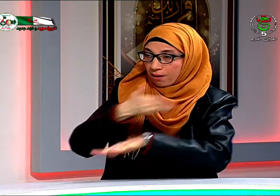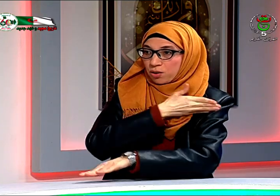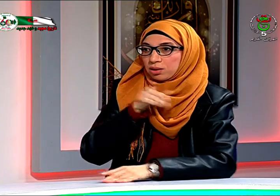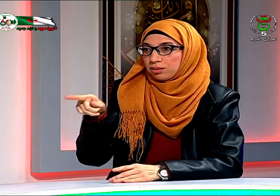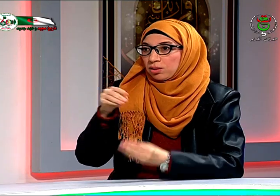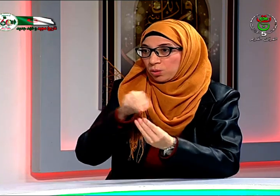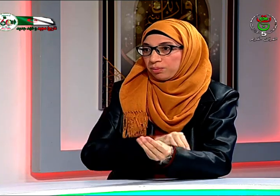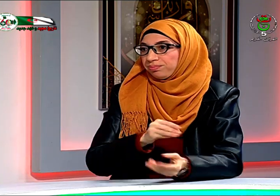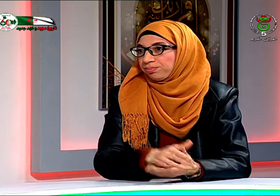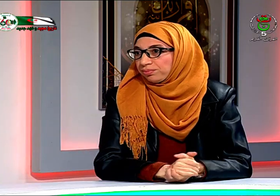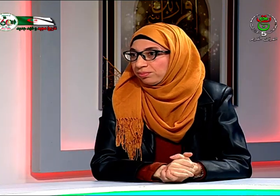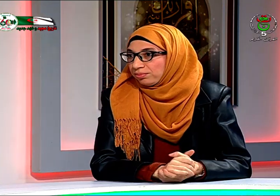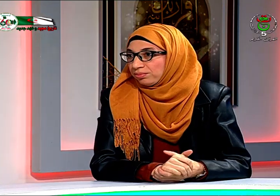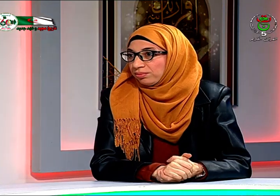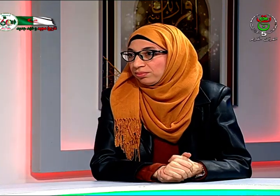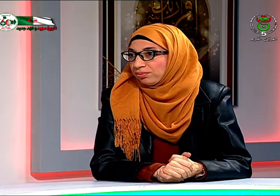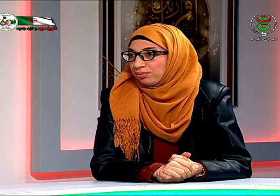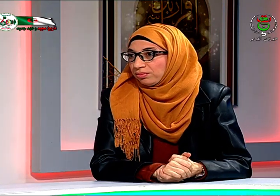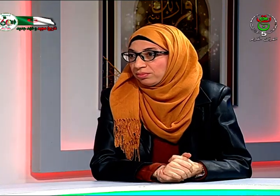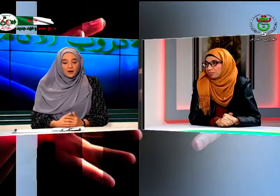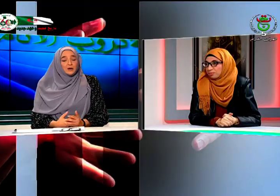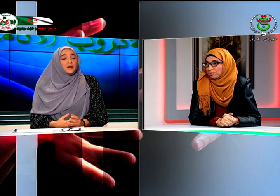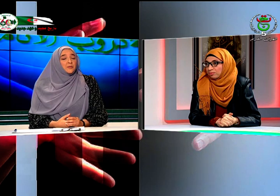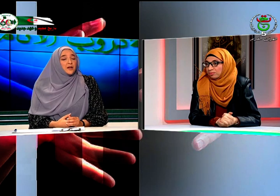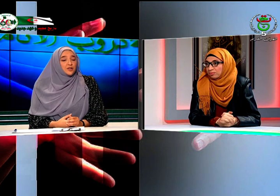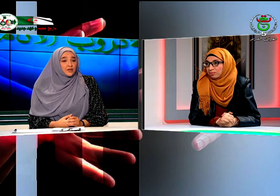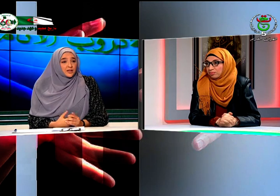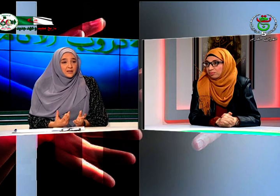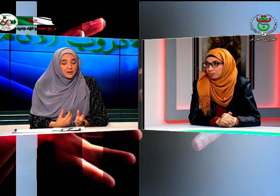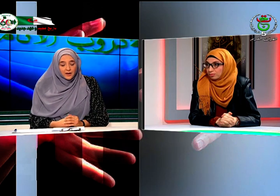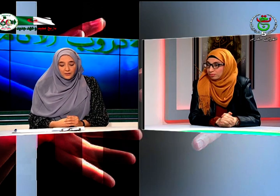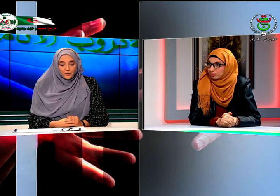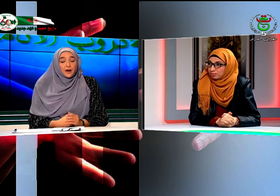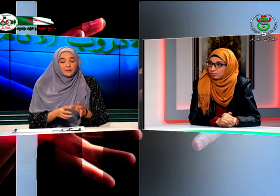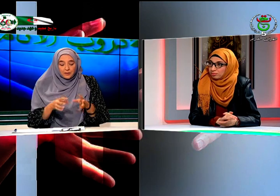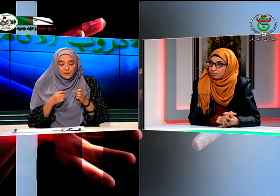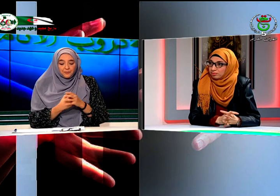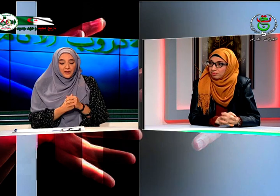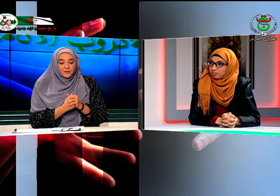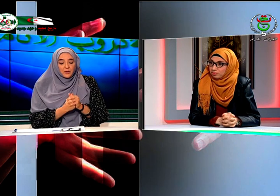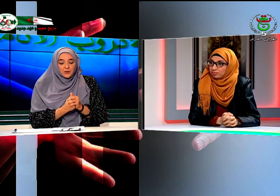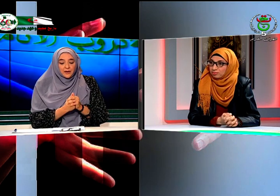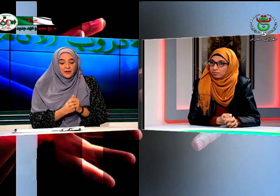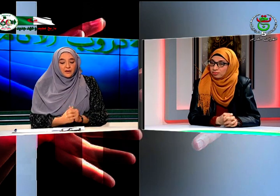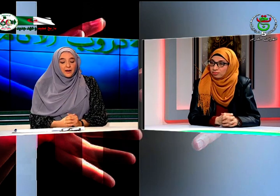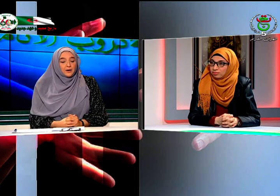يكون وقت كبير ضاع من أجل التشخيص واخد بالحسبان هذه الإعاقة